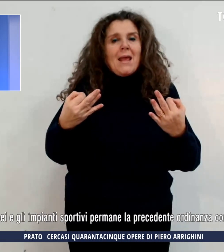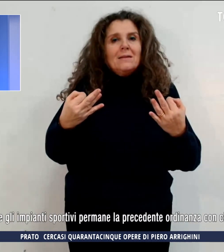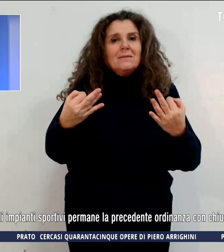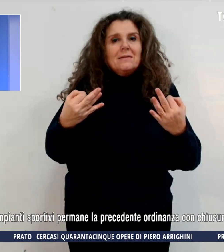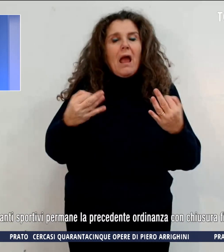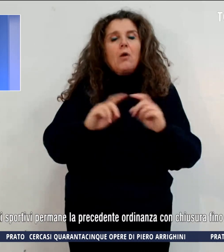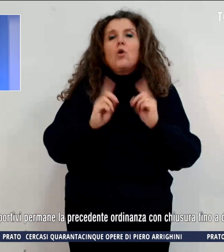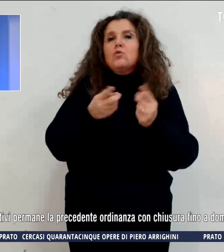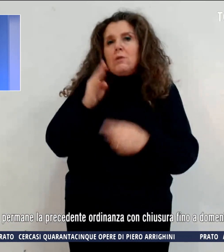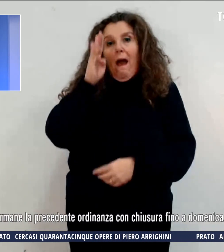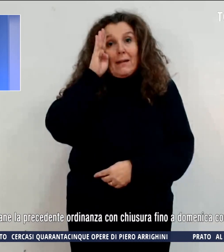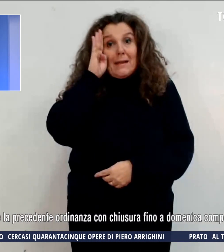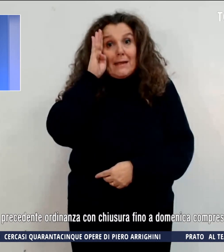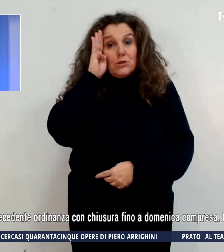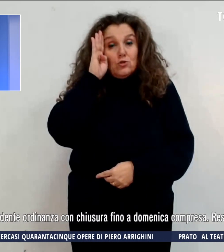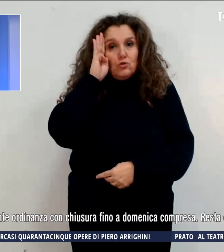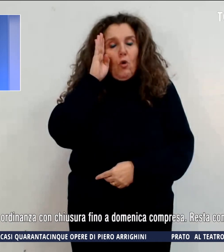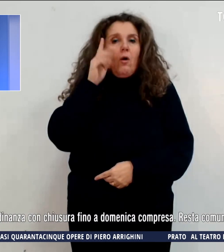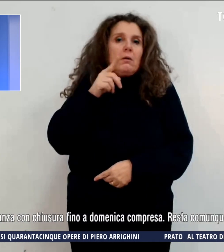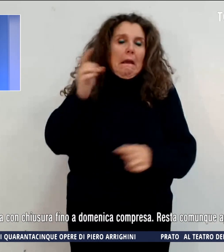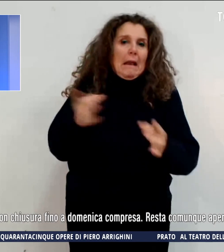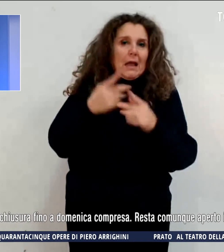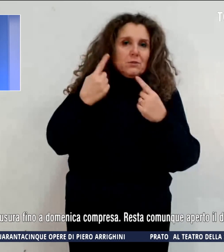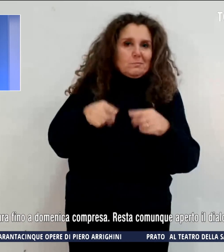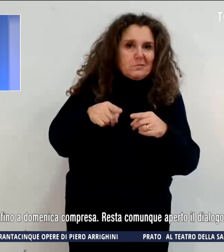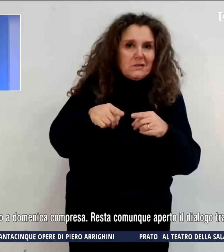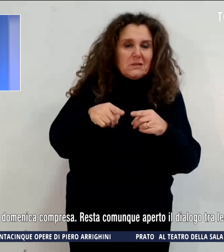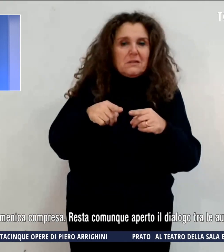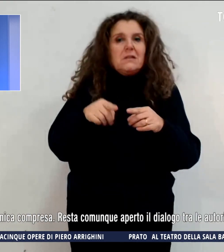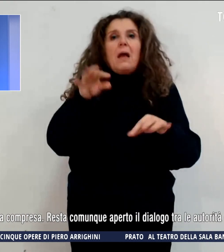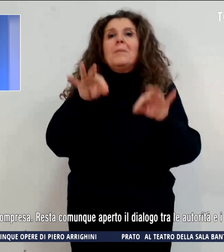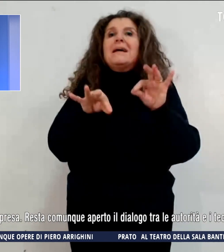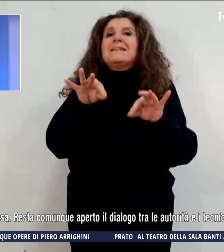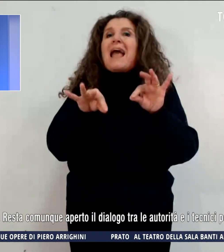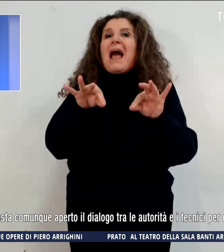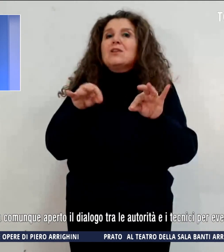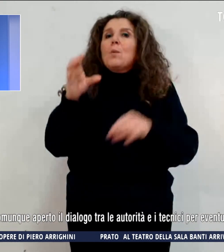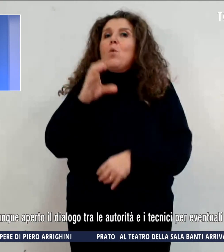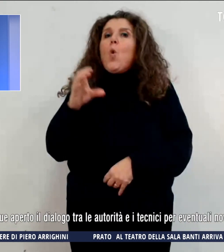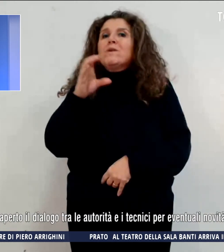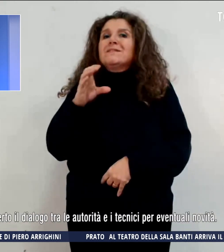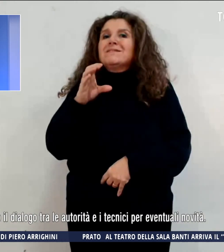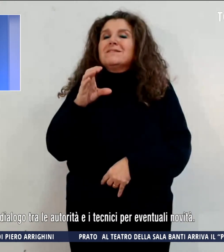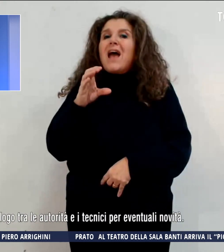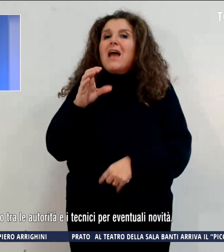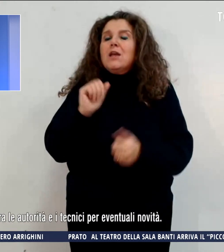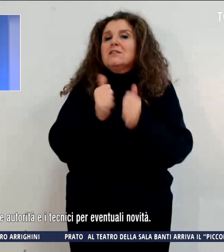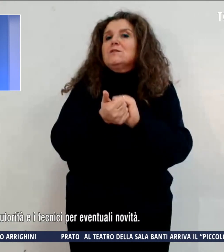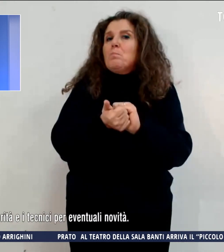accortezze però del caso. Per i teatri, i musei e gli impianti sportivi